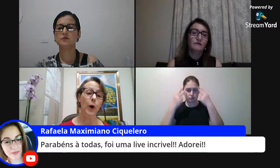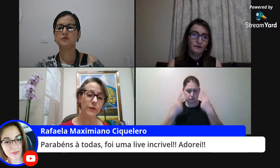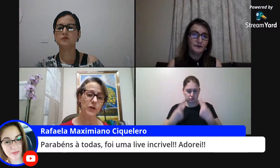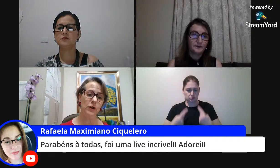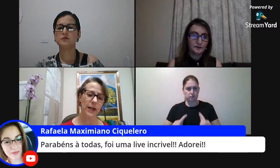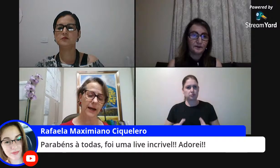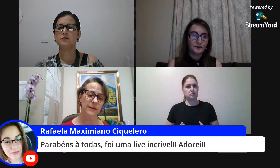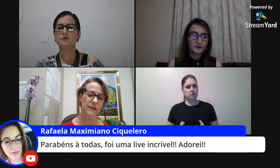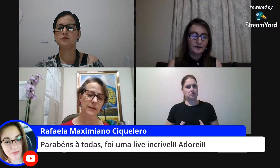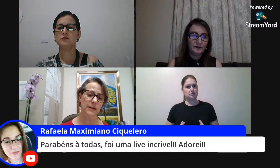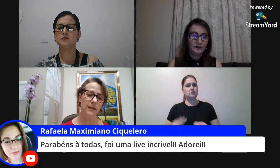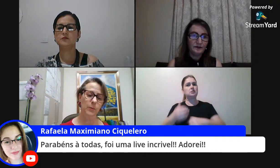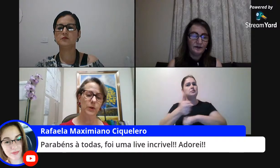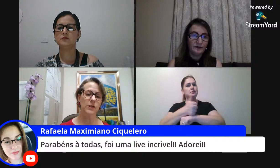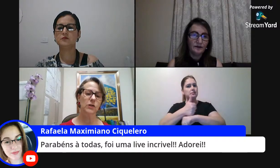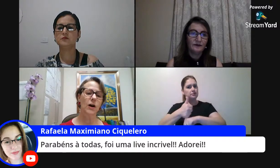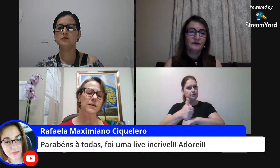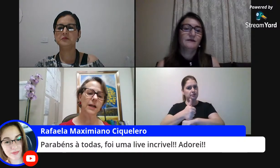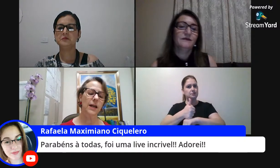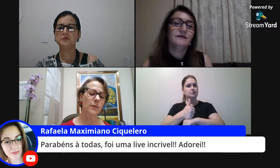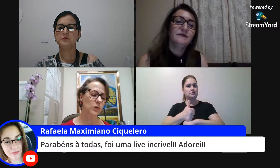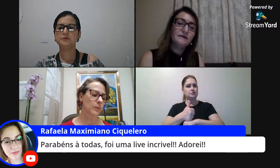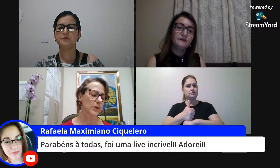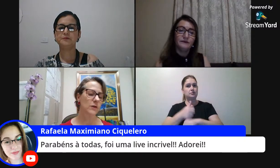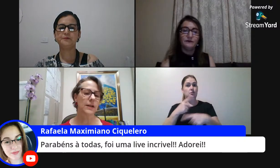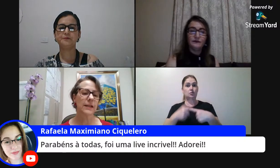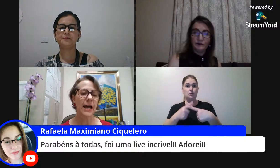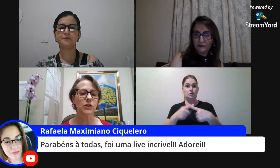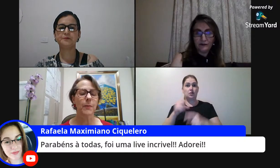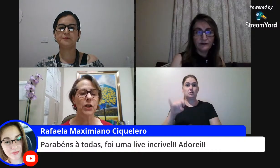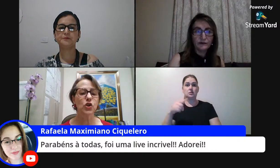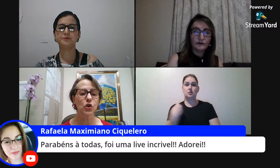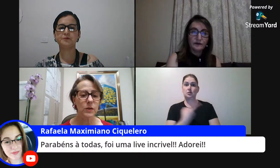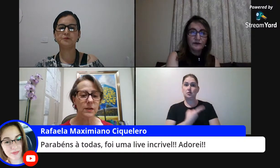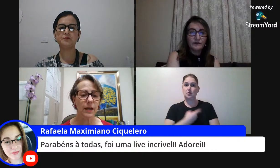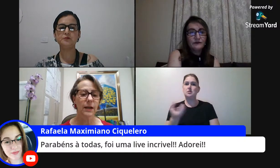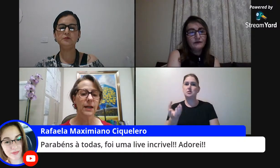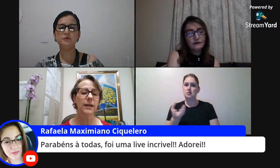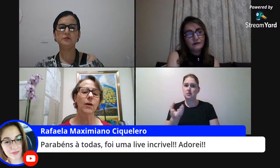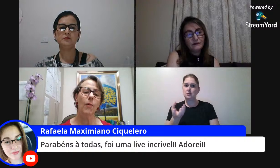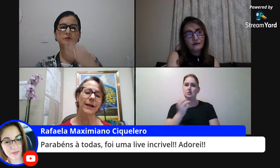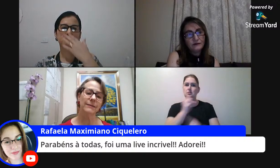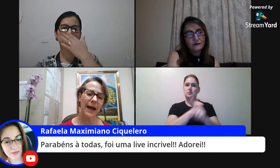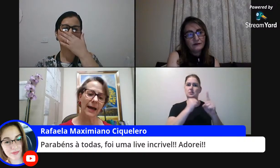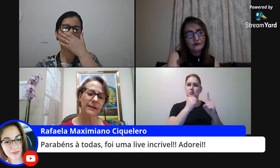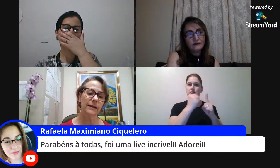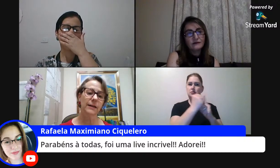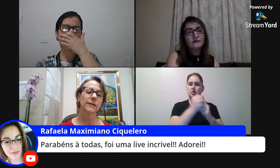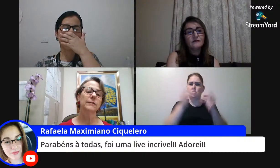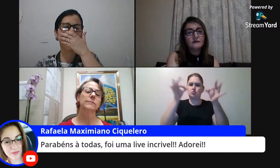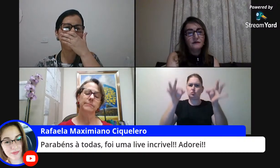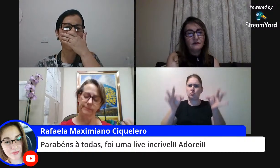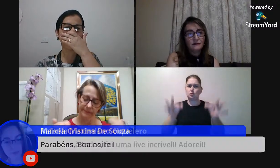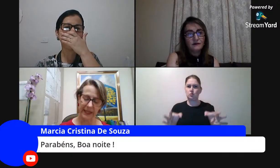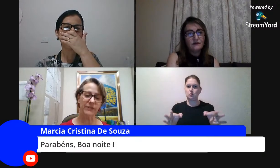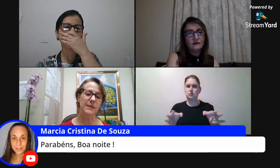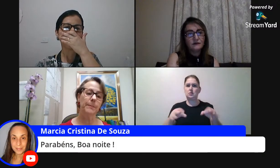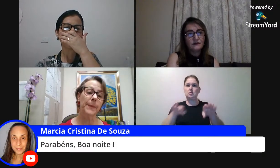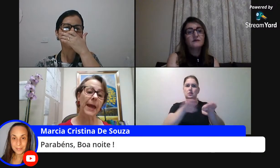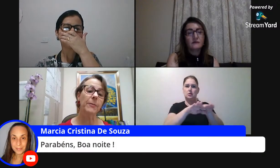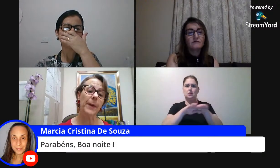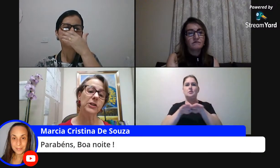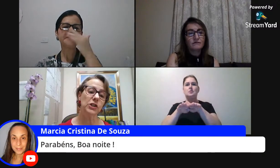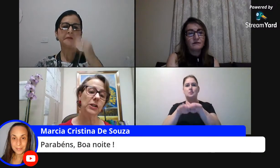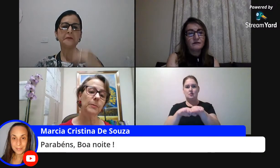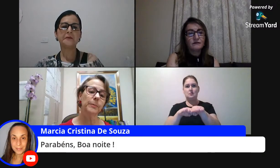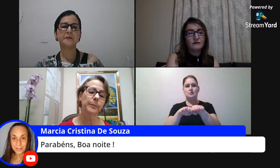profissionais porque se nós queremos uma sociedade mais justa e igualitária deve